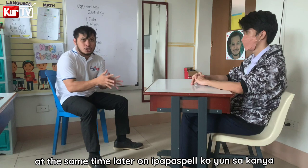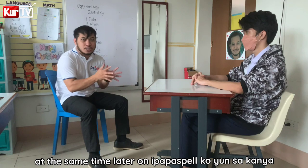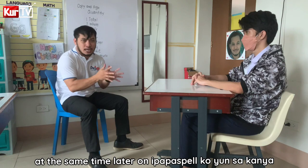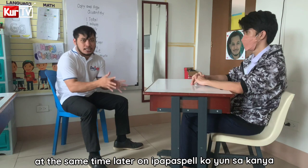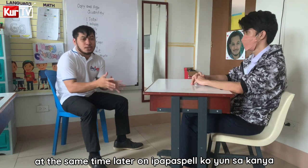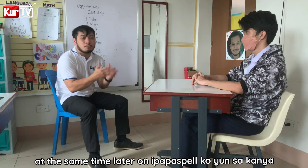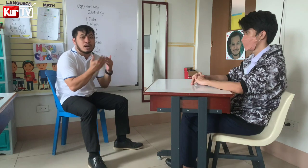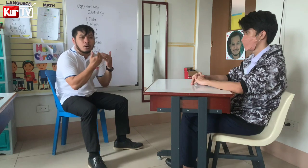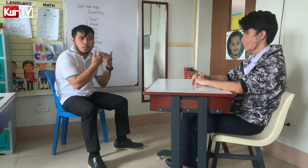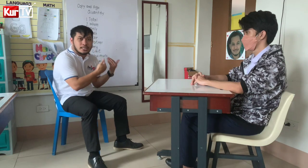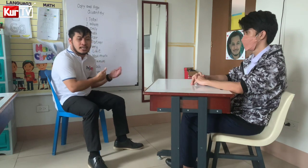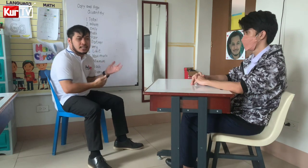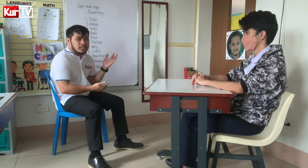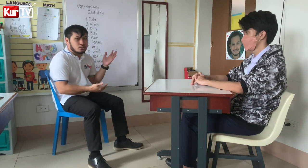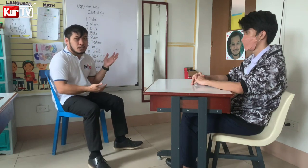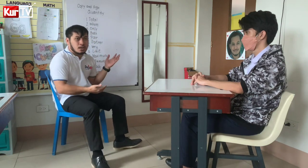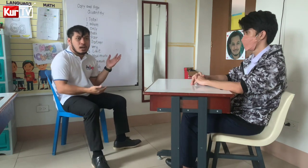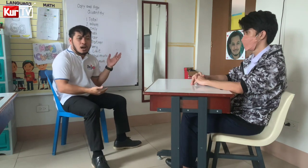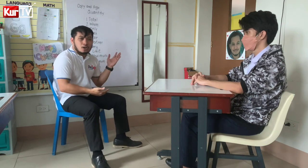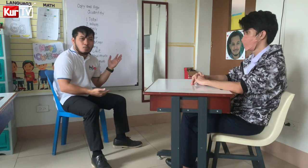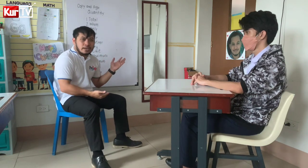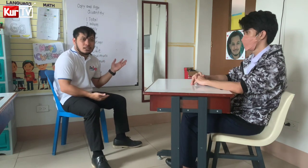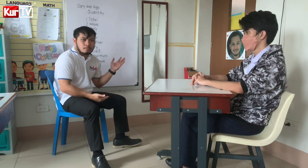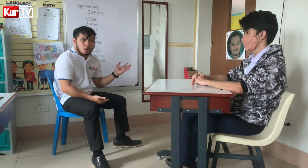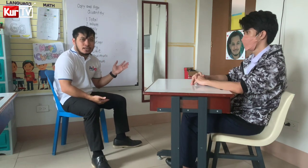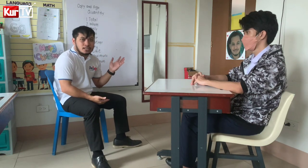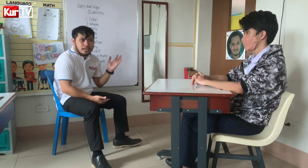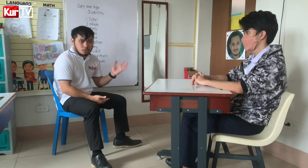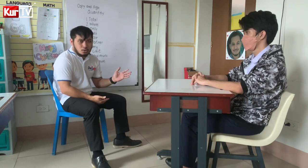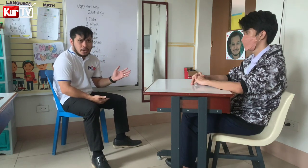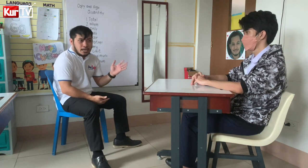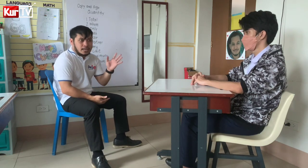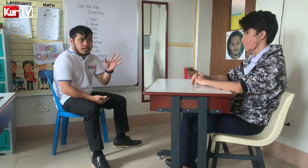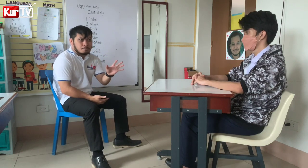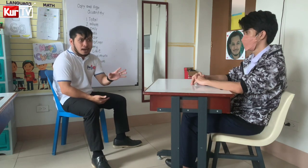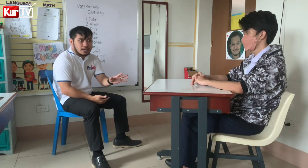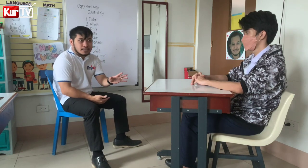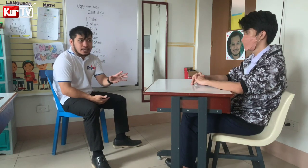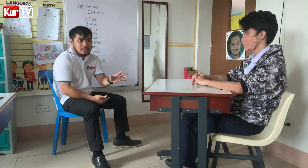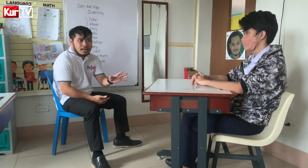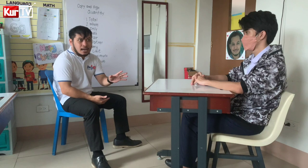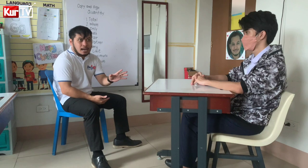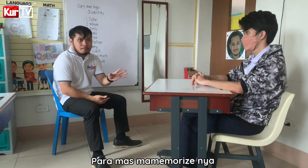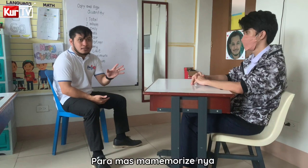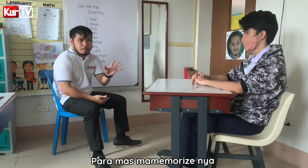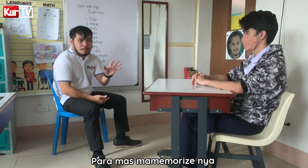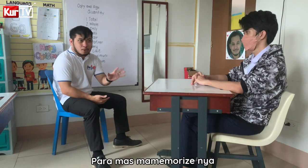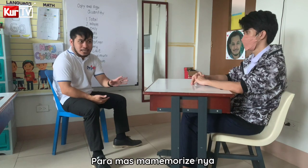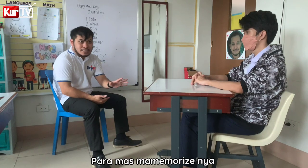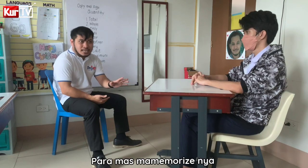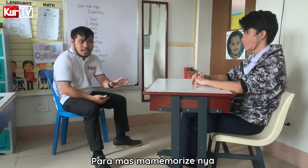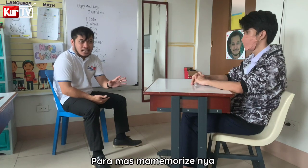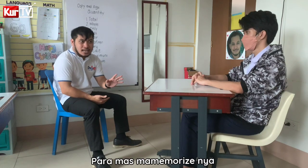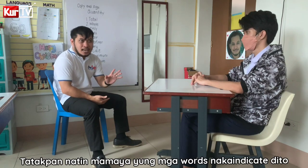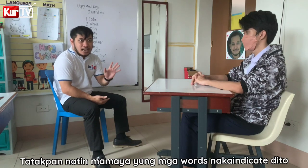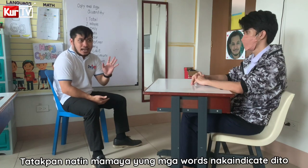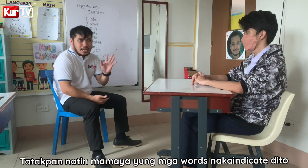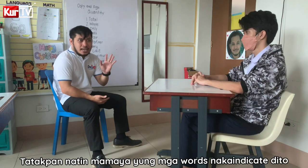yun sa kanya yung mga word na naan dito sa whiteboard na ito. And then para din mas ma-memorized niya, eh